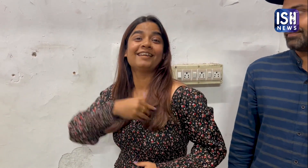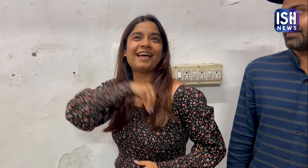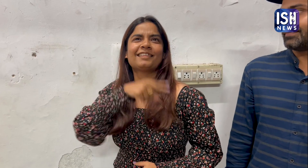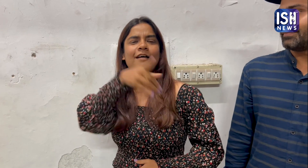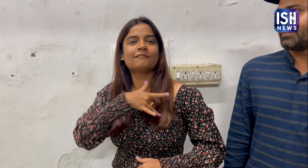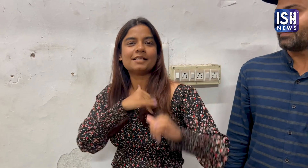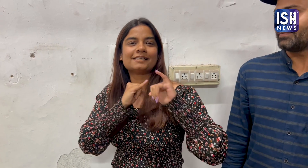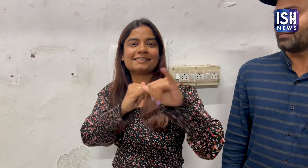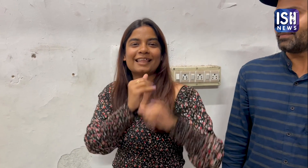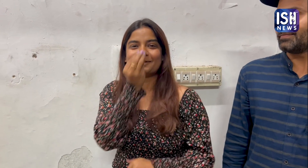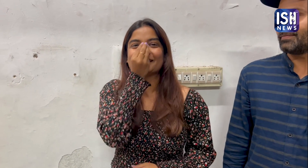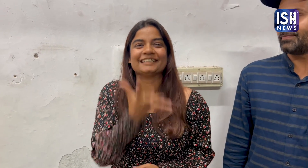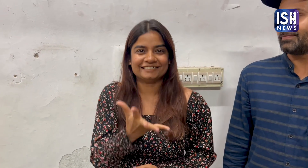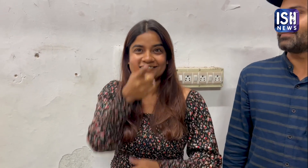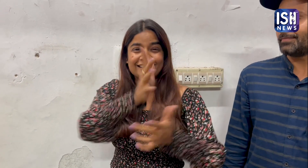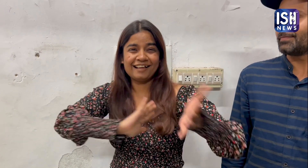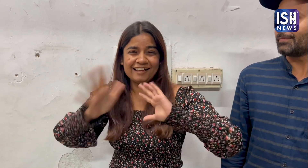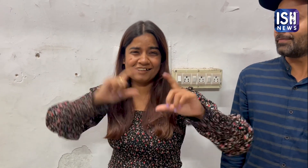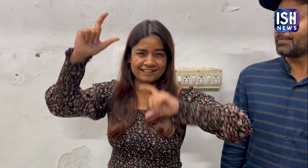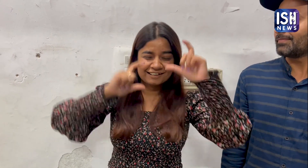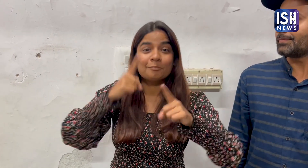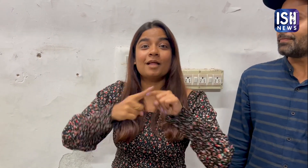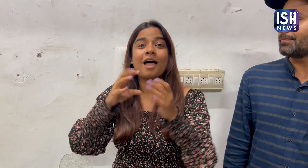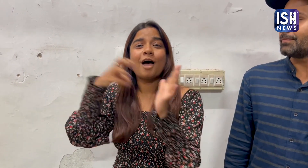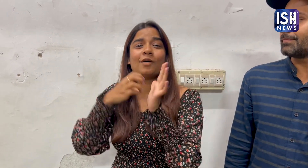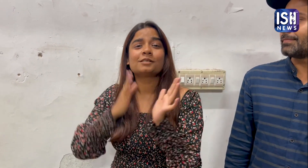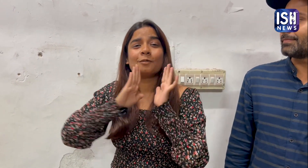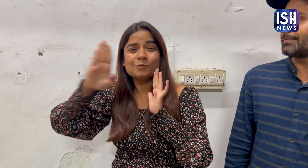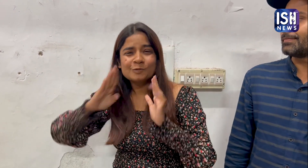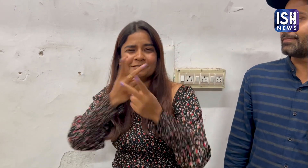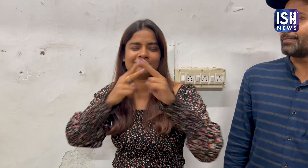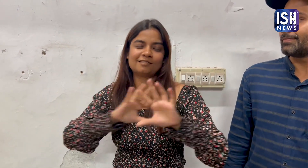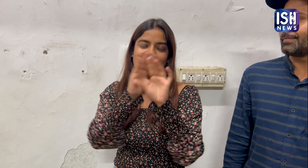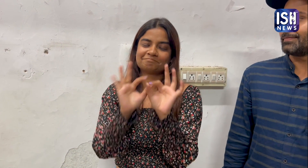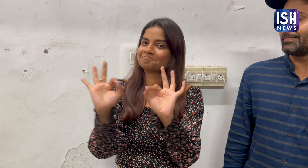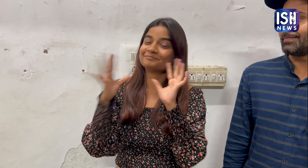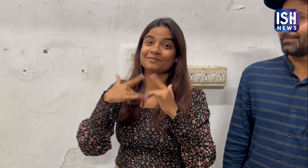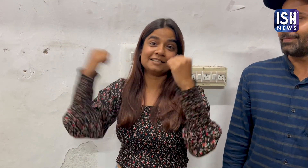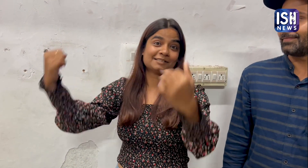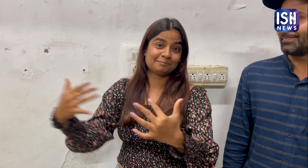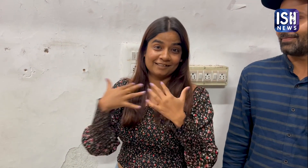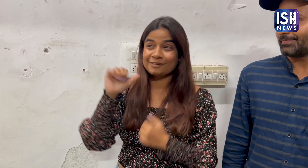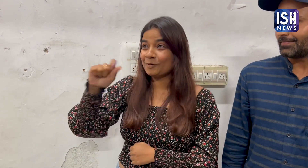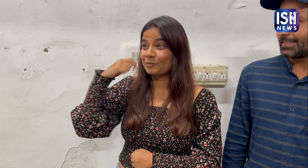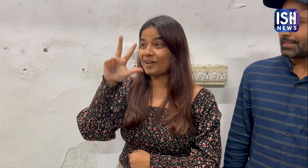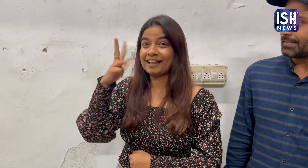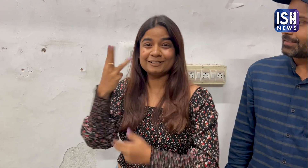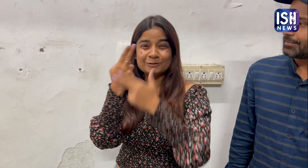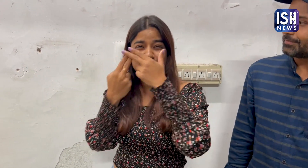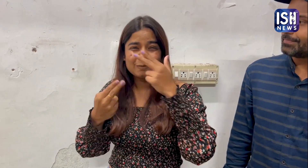पात्रों की भावनाओ को भी महसूस किया सांकेत, भाव, विज्यापन, गीत सब कुछ अद्बुत और प्रेरक था 83 फिल्म